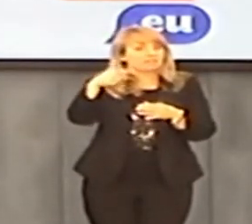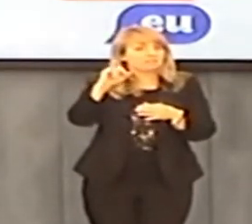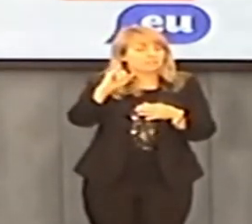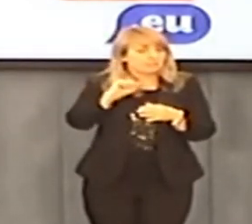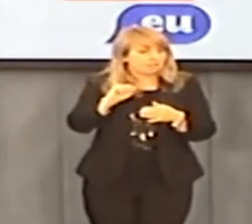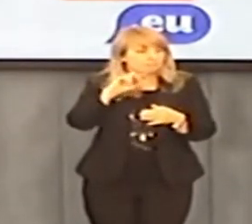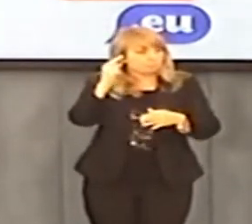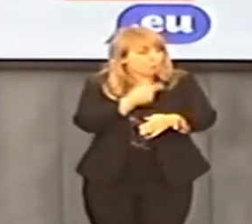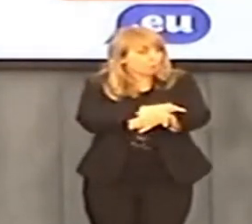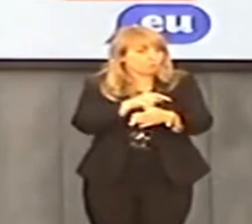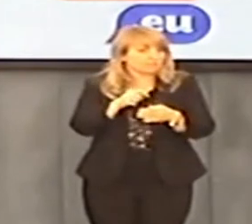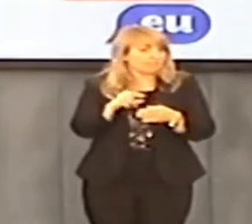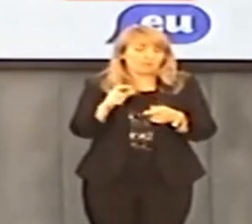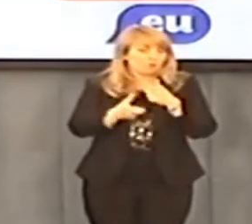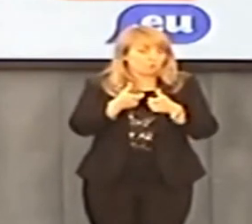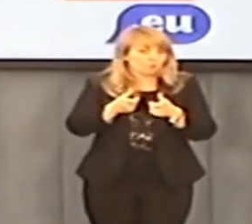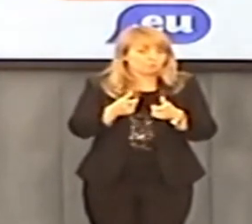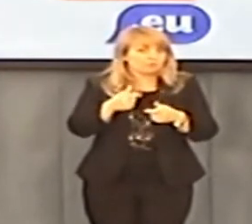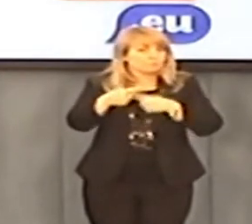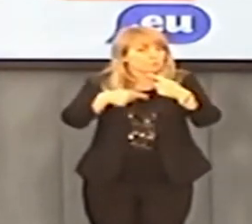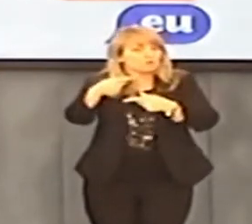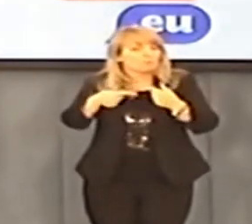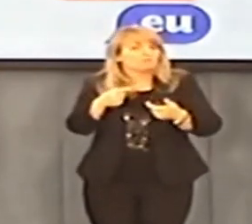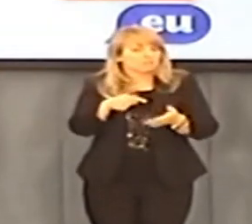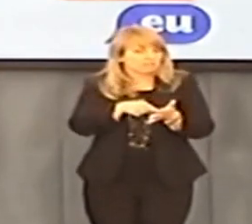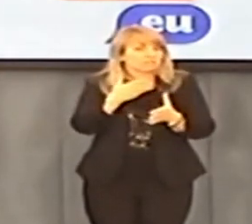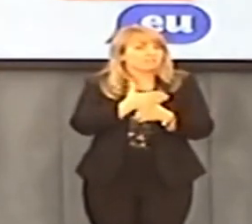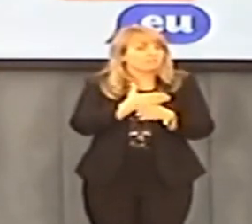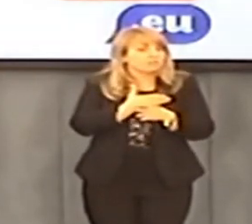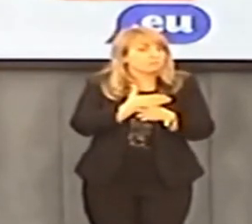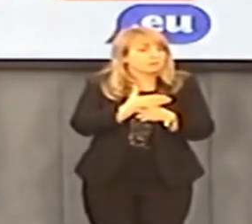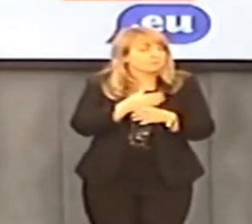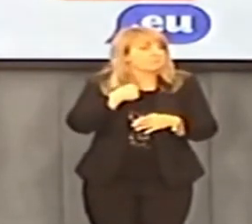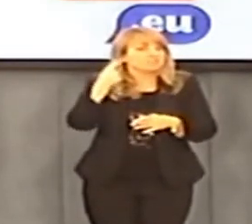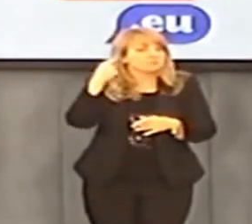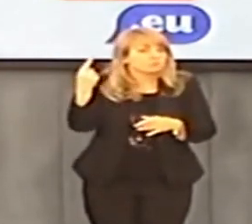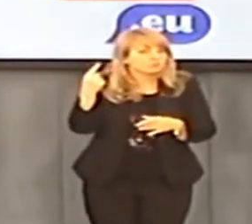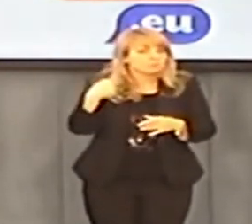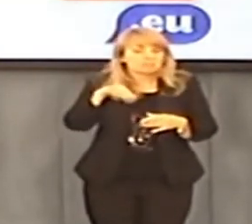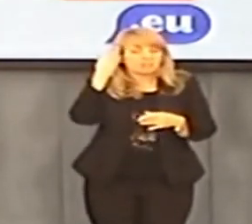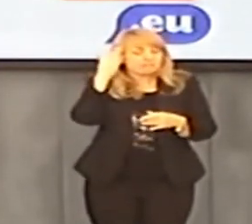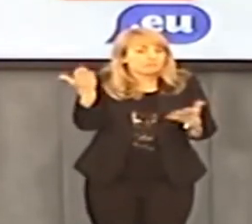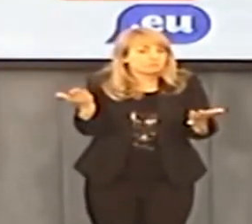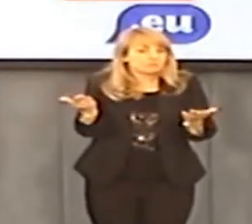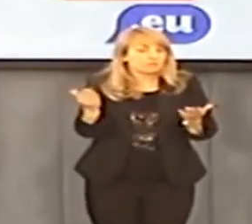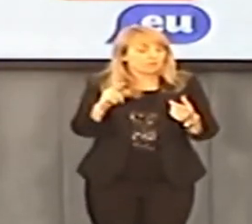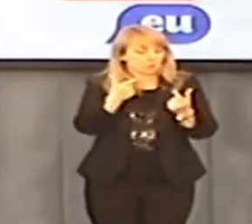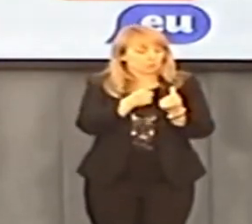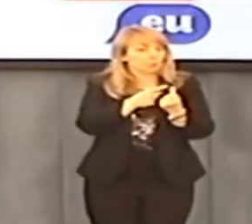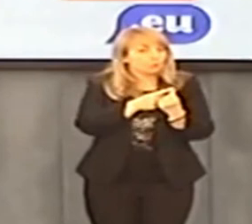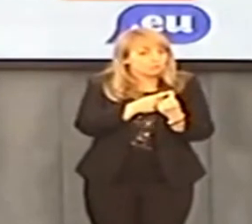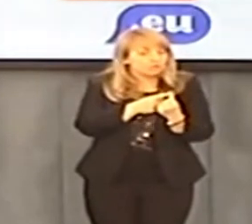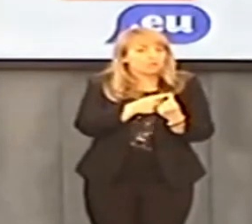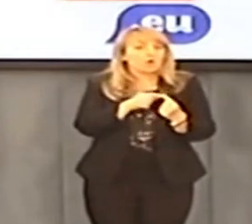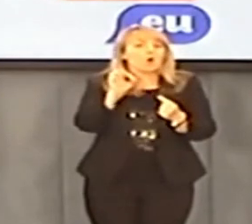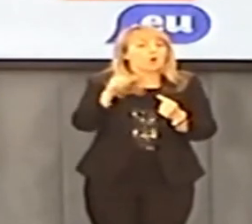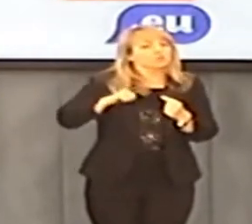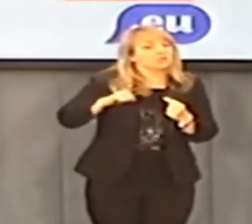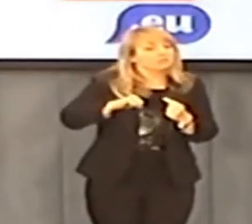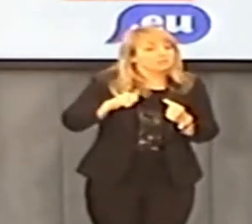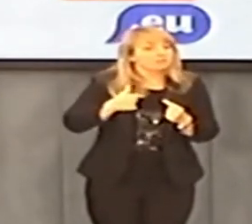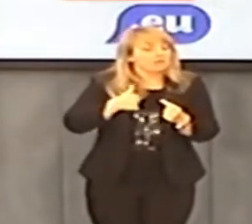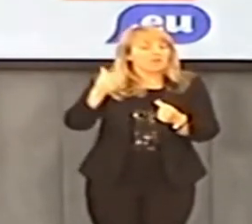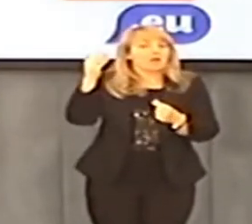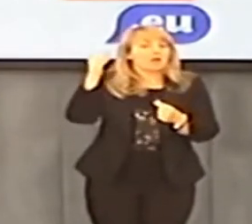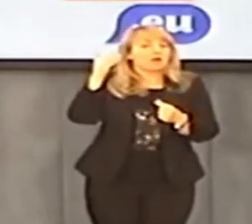Prokuratura, z tego co widzę, niestety nie prowadzi postępowania w sprawie firmy Can Media. Albo przynajmniej nie prowadzi go na tyle intensywnie, żebyśmy coś wiedzieli na ten